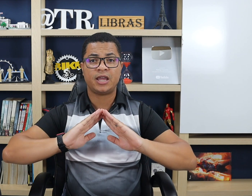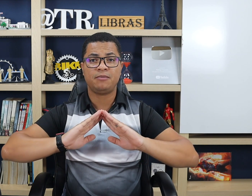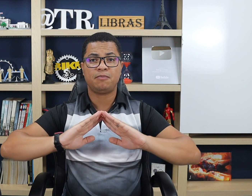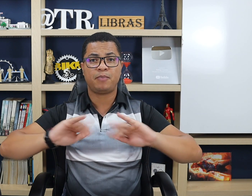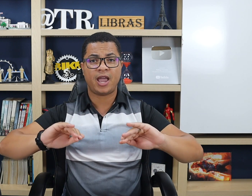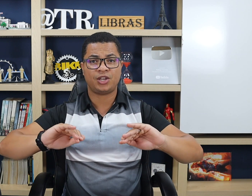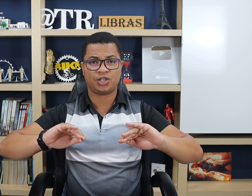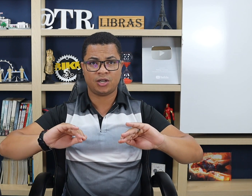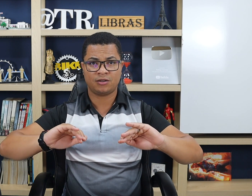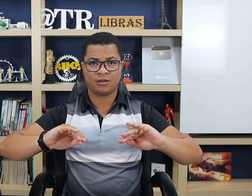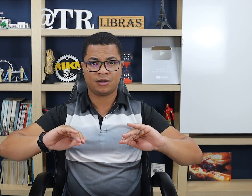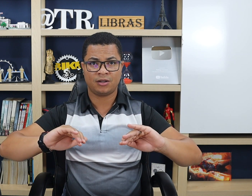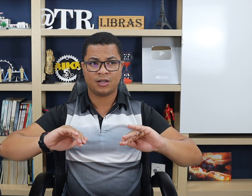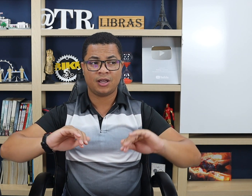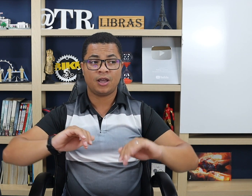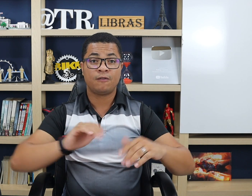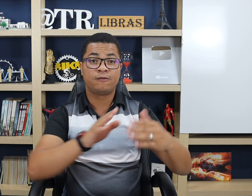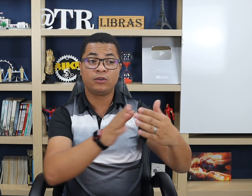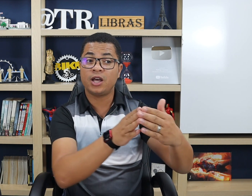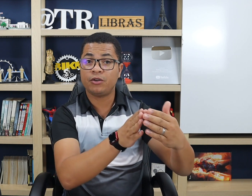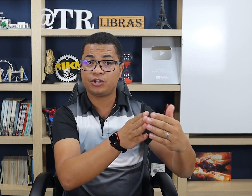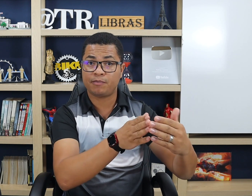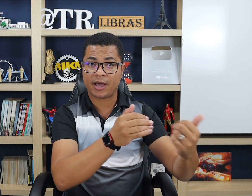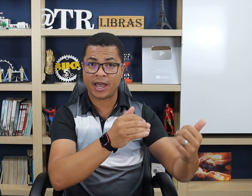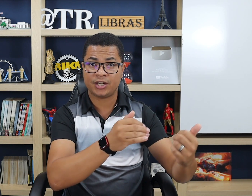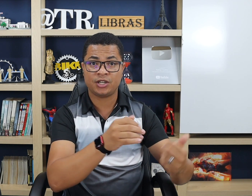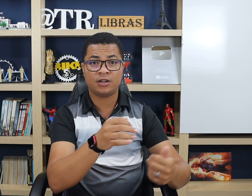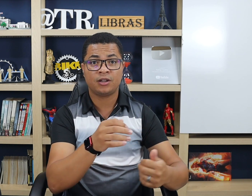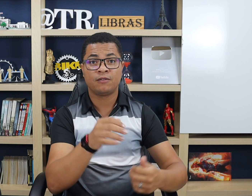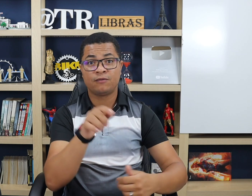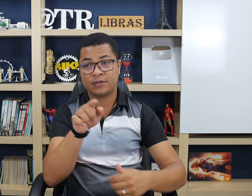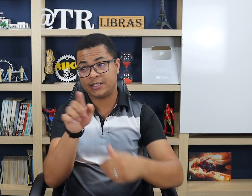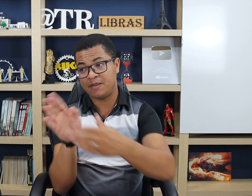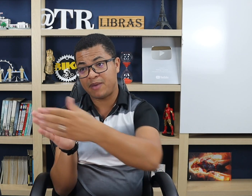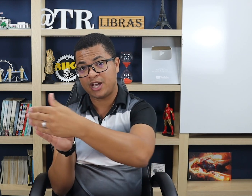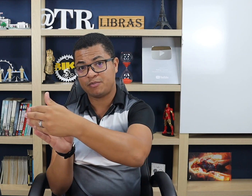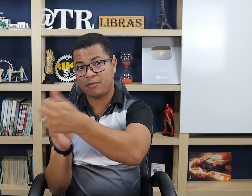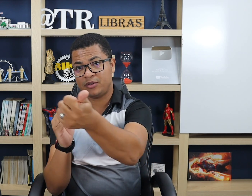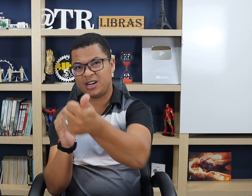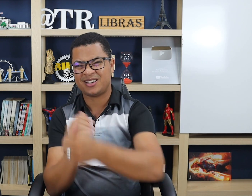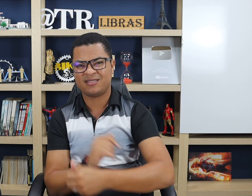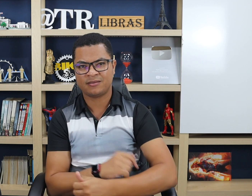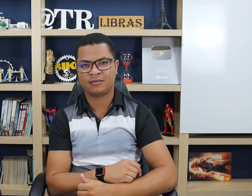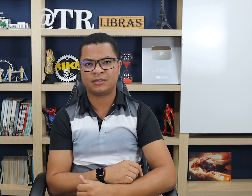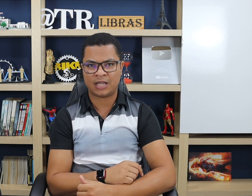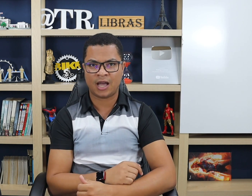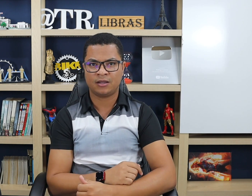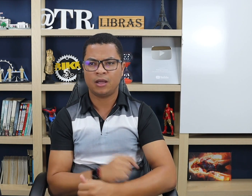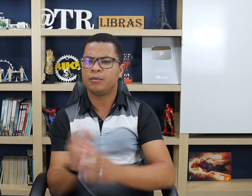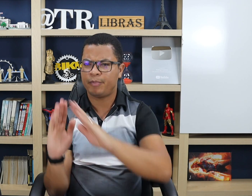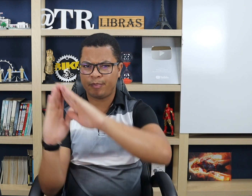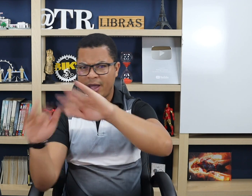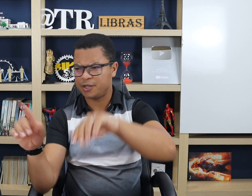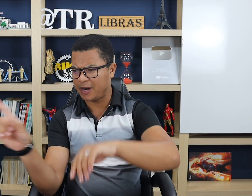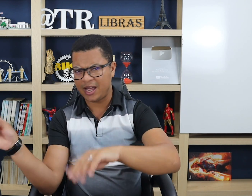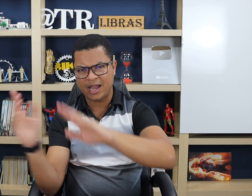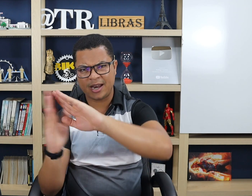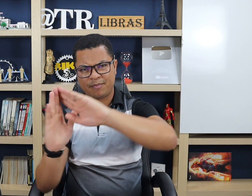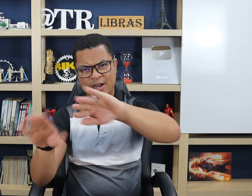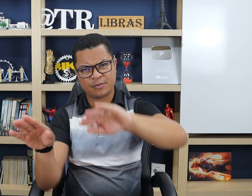me pede. Fulano te pede, você pede pra Beltrano, tá? Pede pra ele, pede